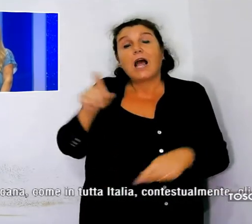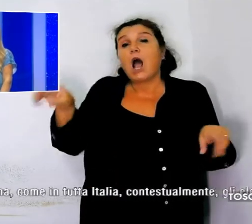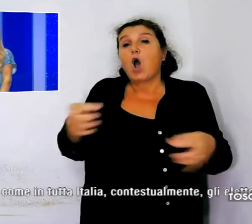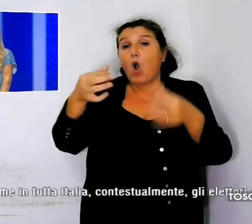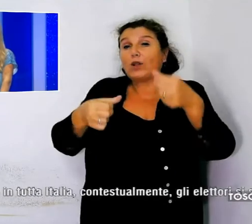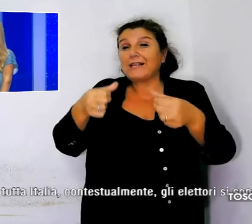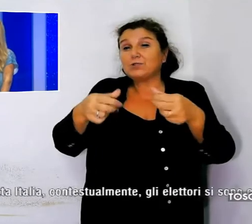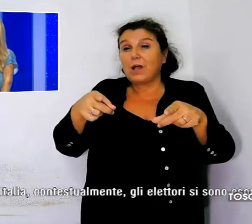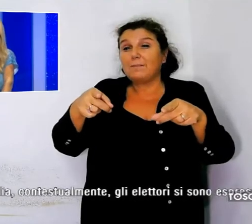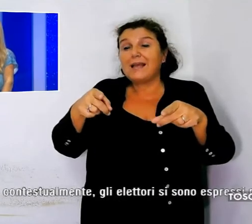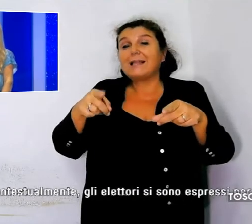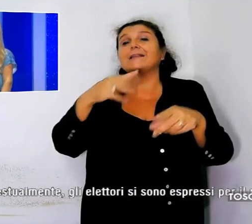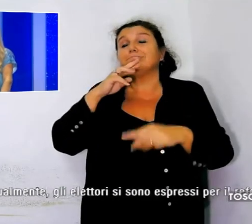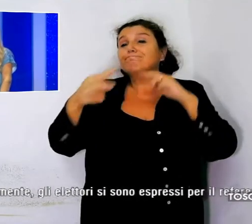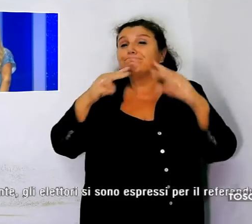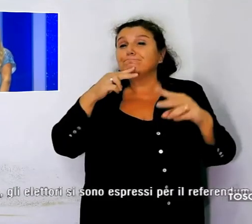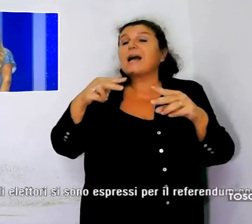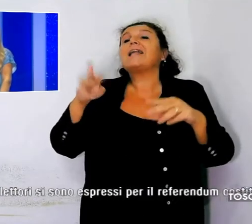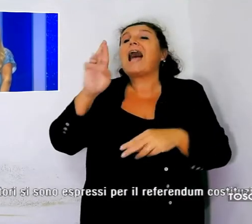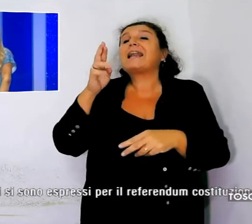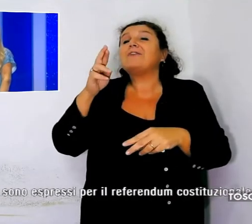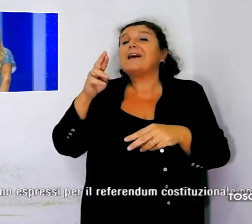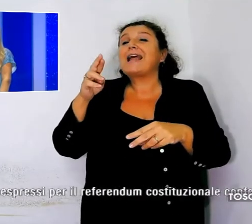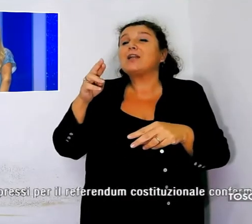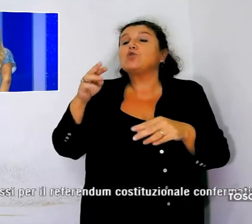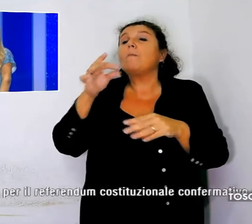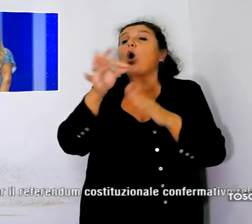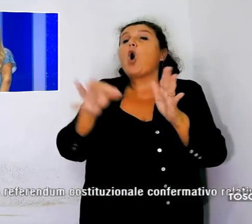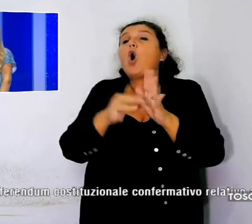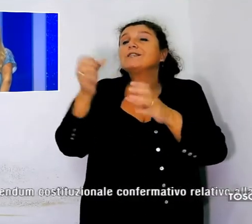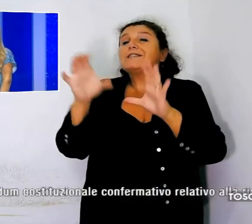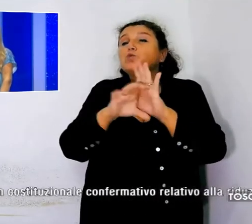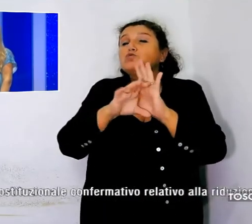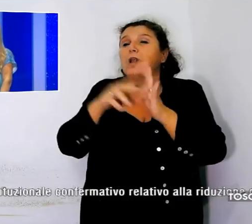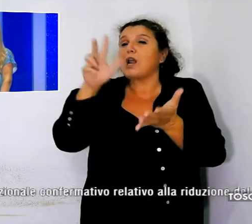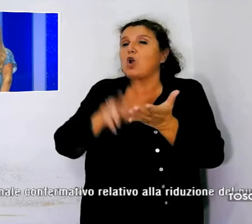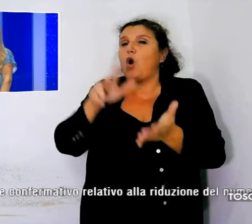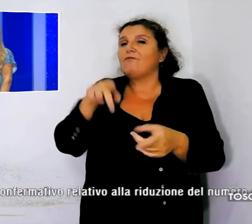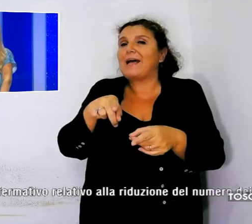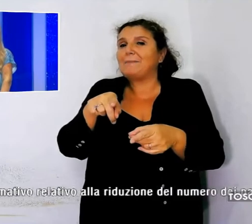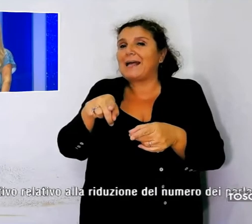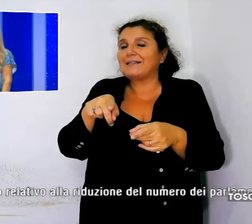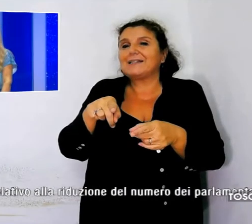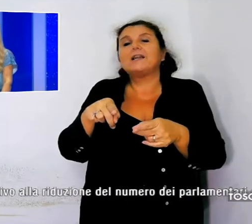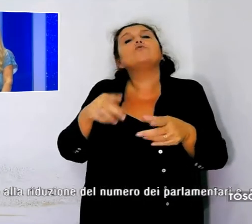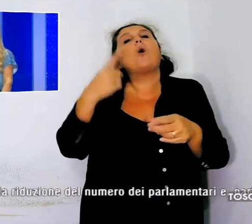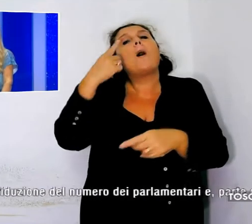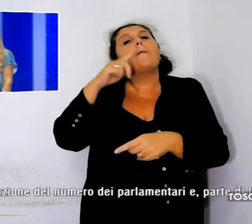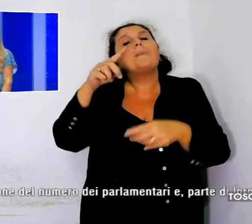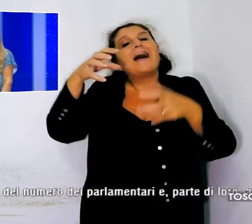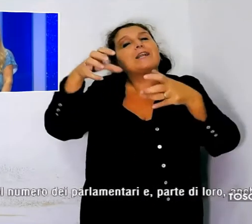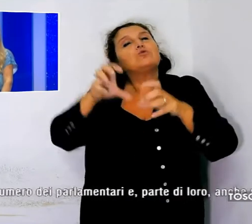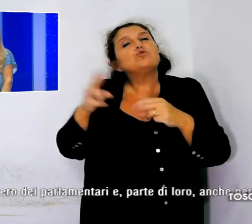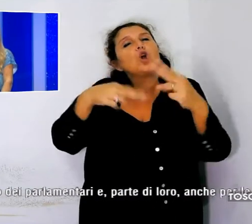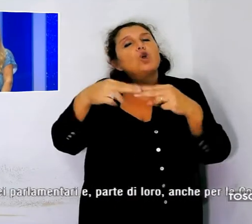espressi anche per il referendum costituzionale, confermativo, relativo alla riduzione del numero dei